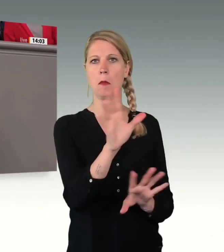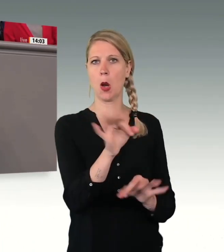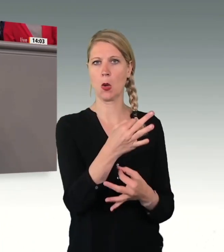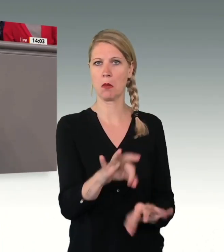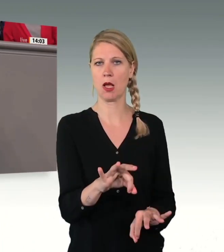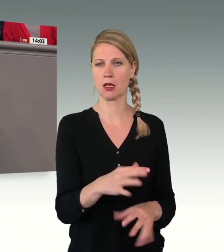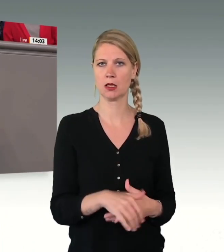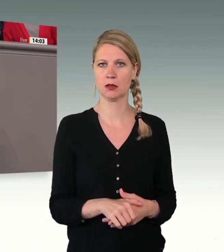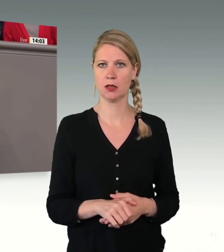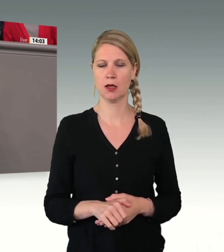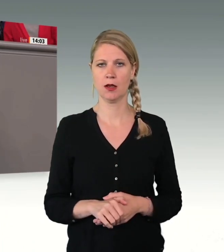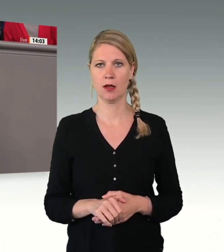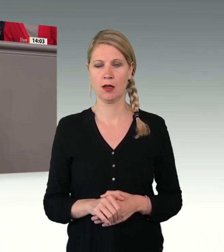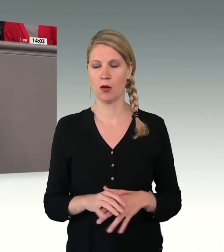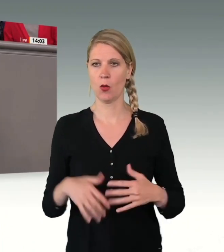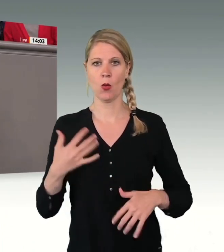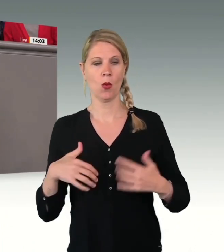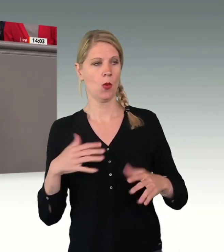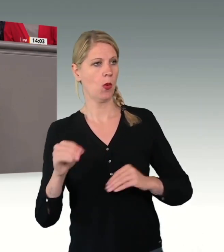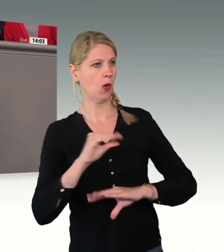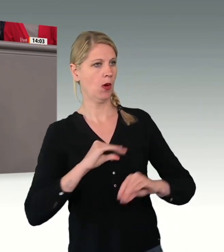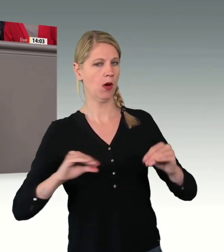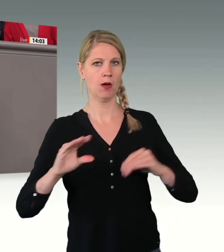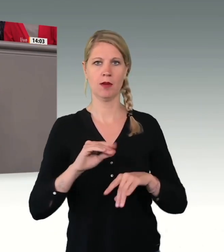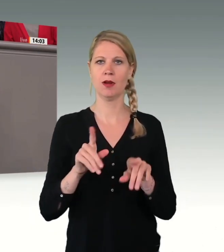Man merkt es jetzt auch an der Reaktion, in einer Art von Sonnenblumenrhetorik